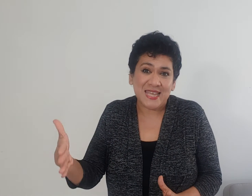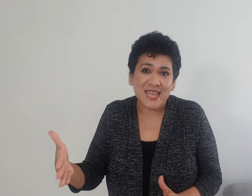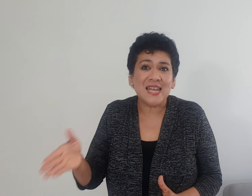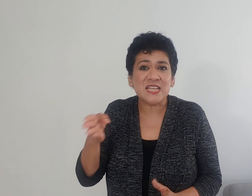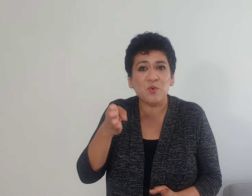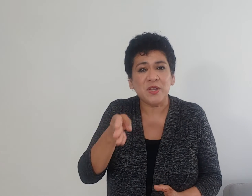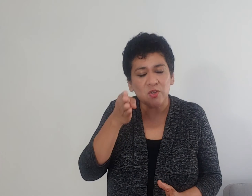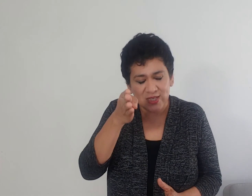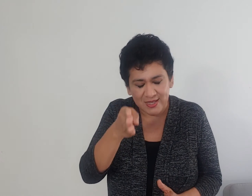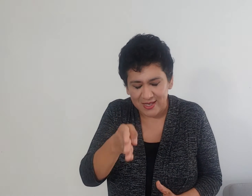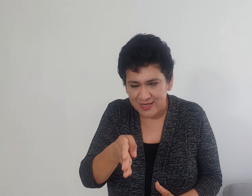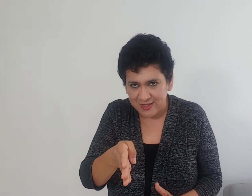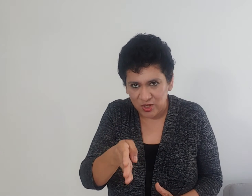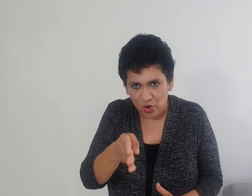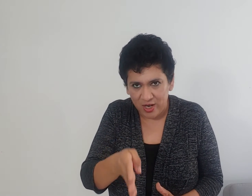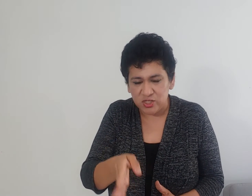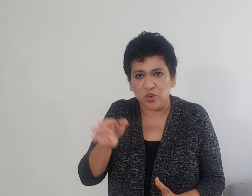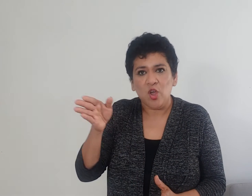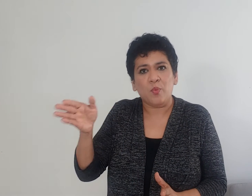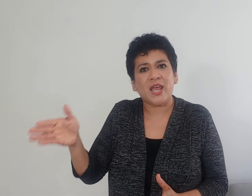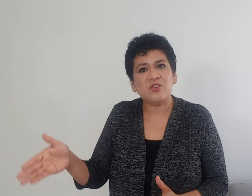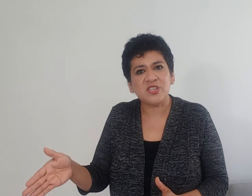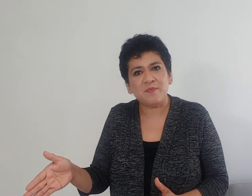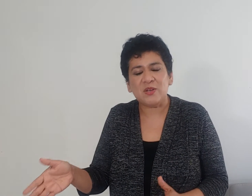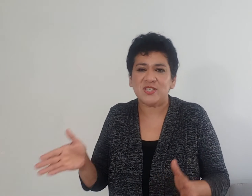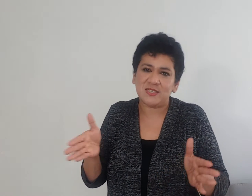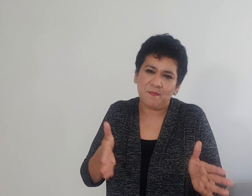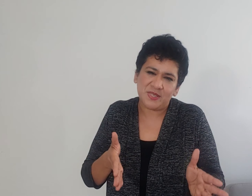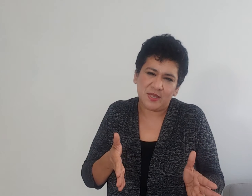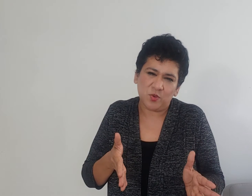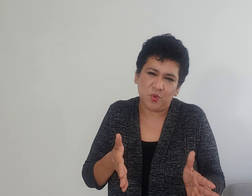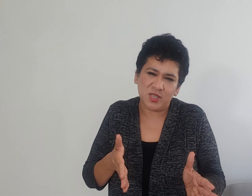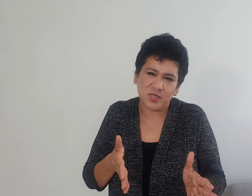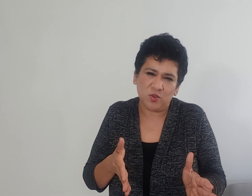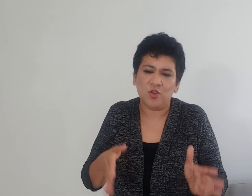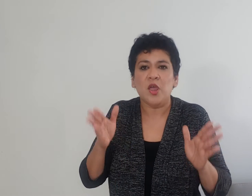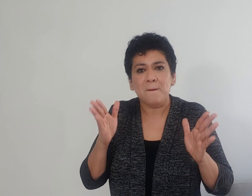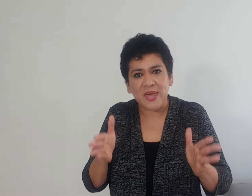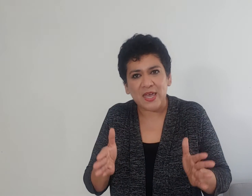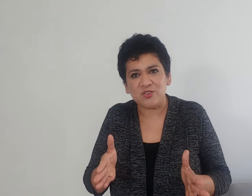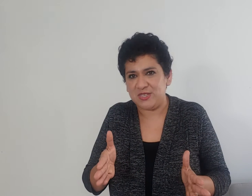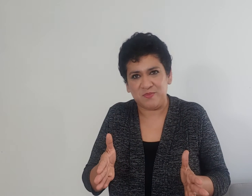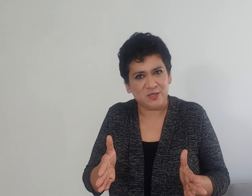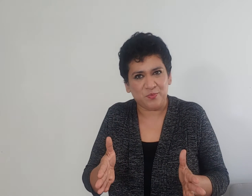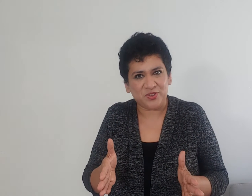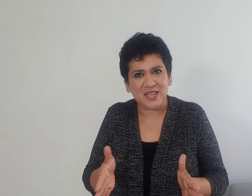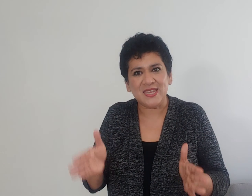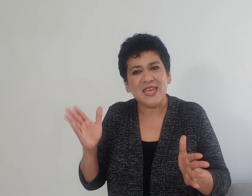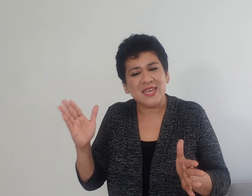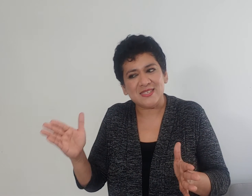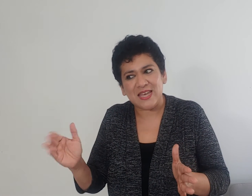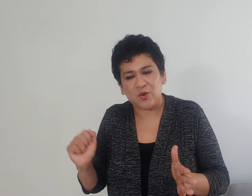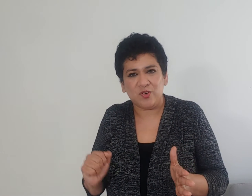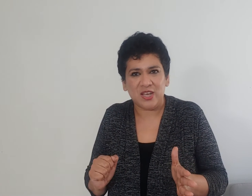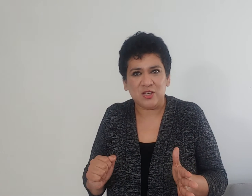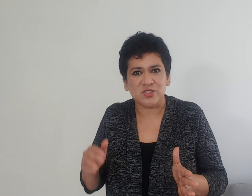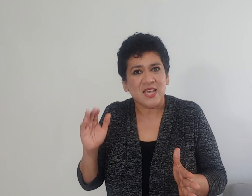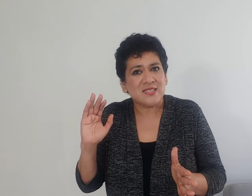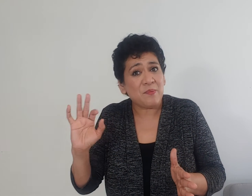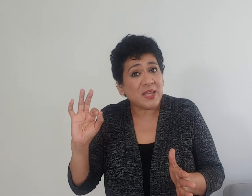Señal que es momento que sigas haciendo oración por aquellos hermanos que están pasando por ese dolor. Pero siempre es importante estar con ellos. Saber